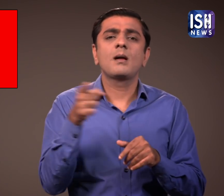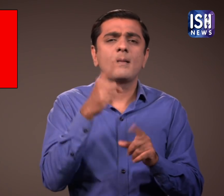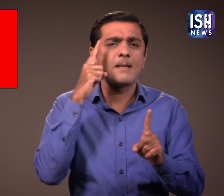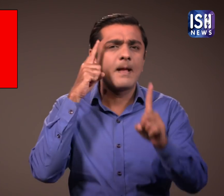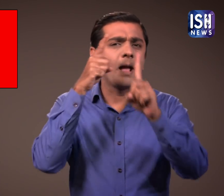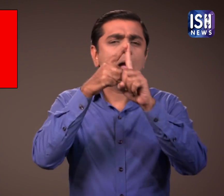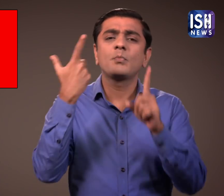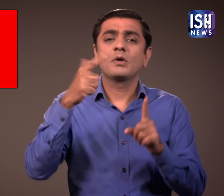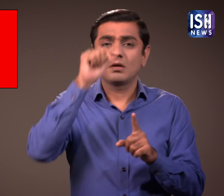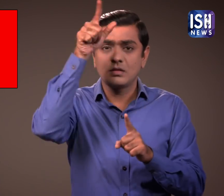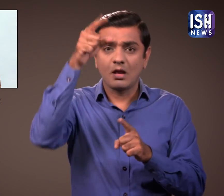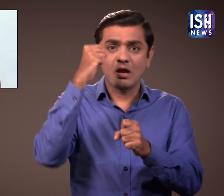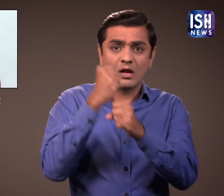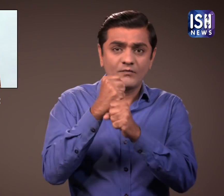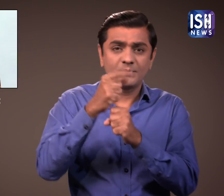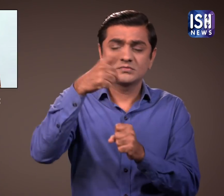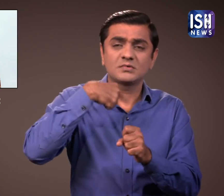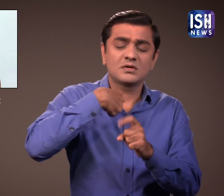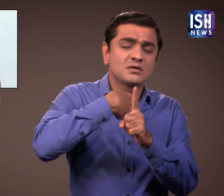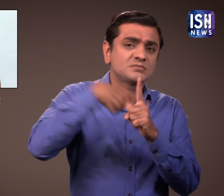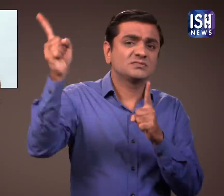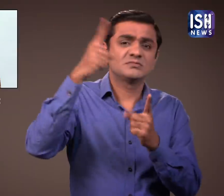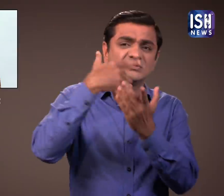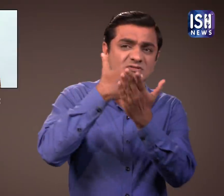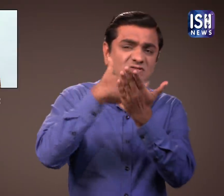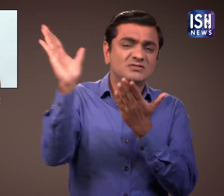उनका उद्देश्य भारत सरकार को उखाण फेकना है